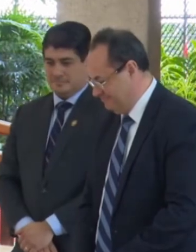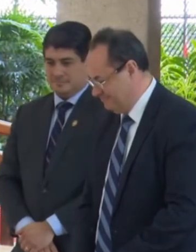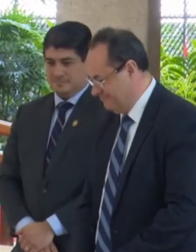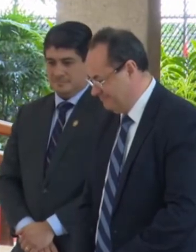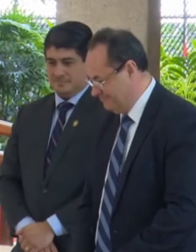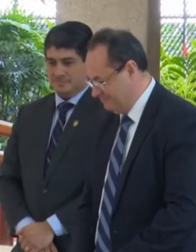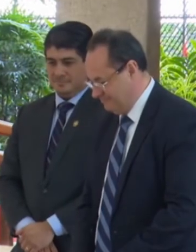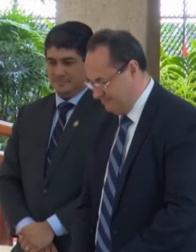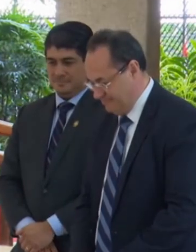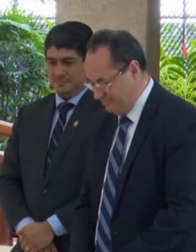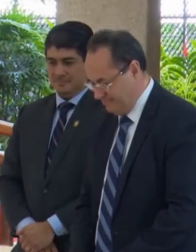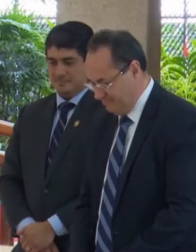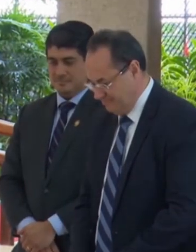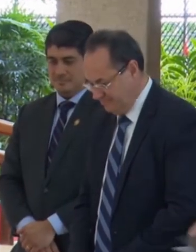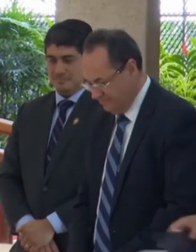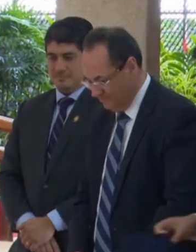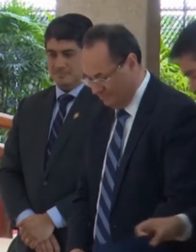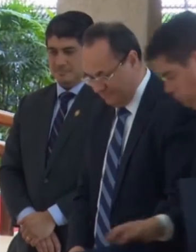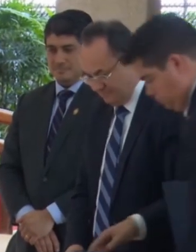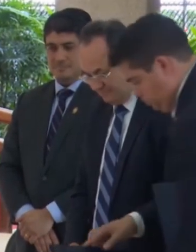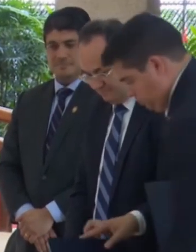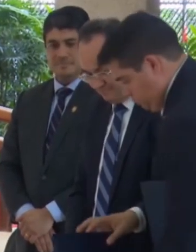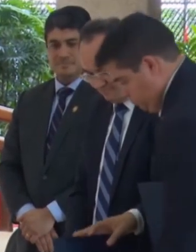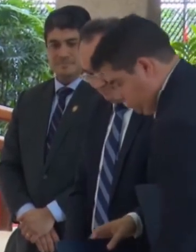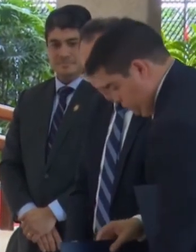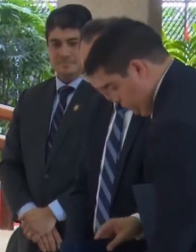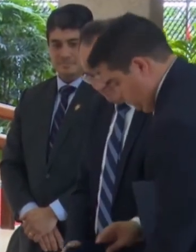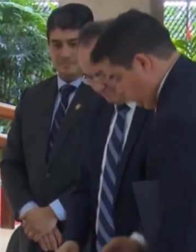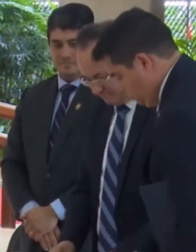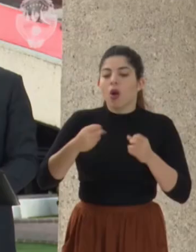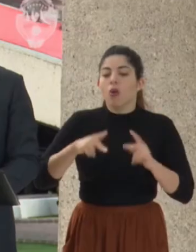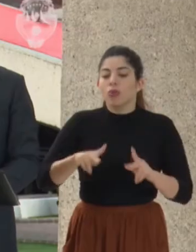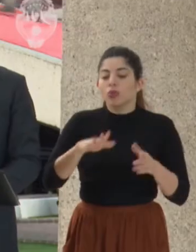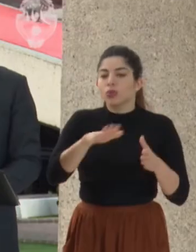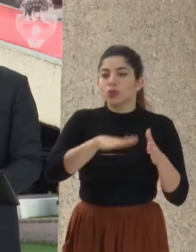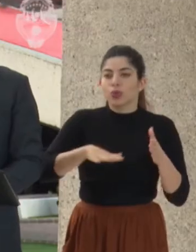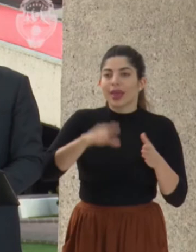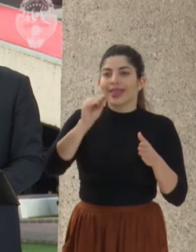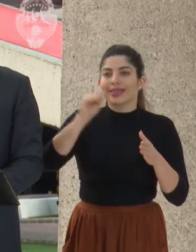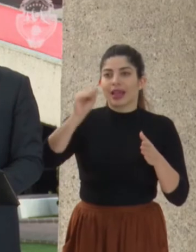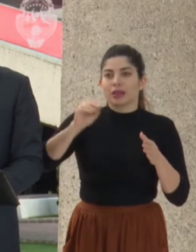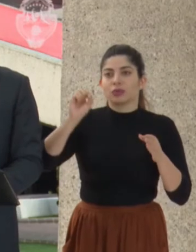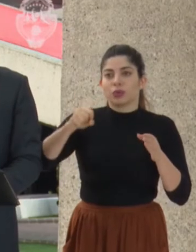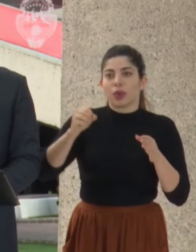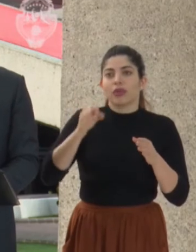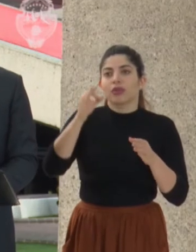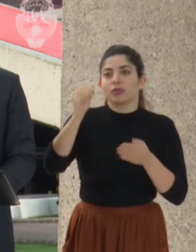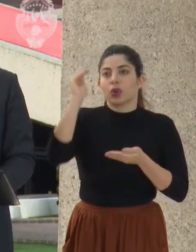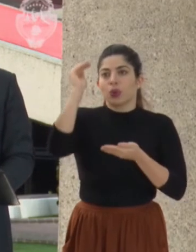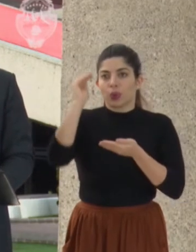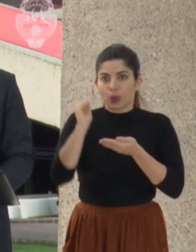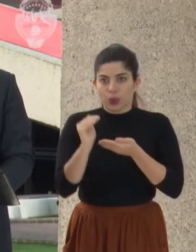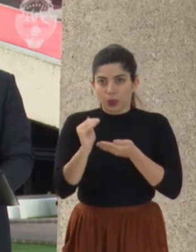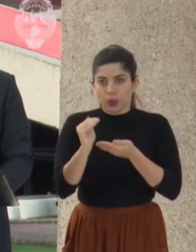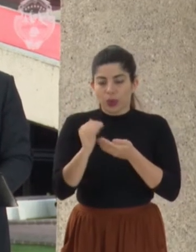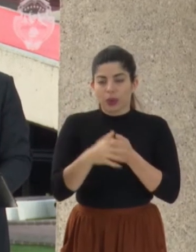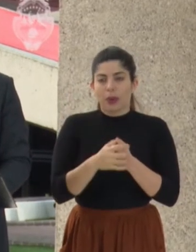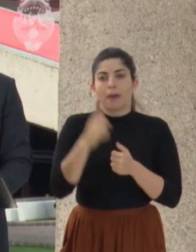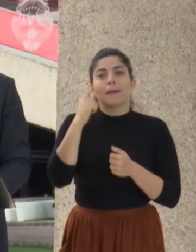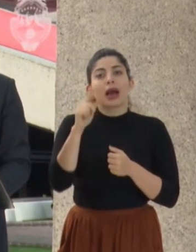carga, llamémosle así, en el mercado local permita también eventualmente bajar las tasas de interés y que podamos,